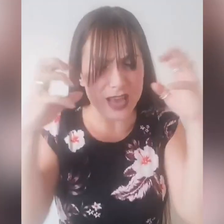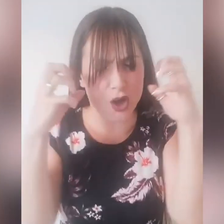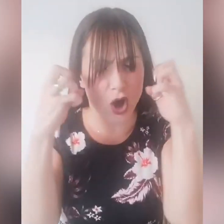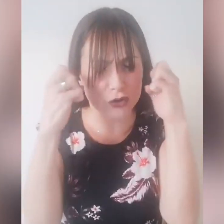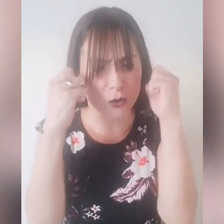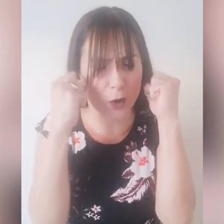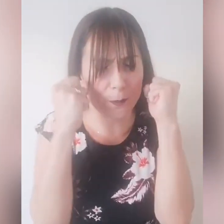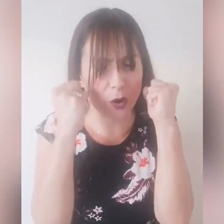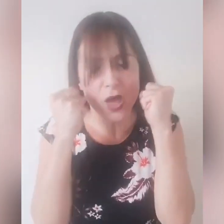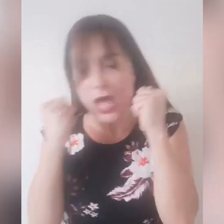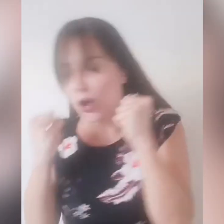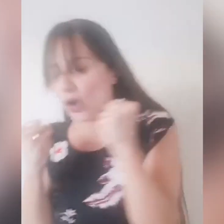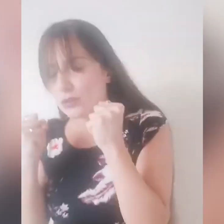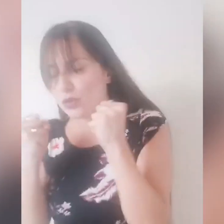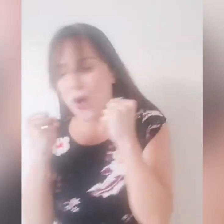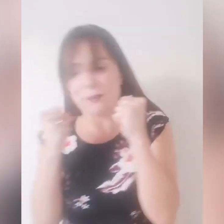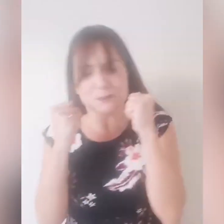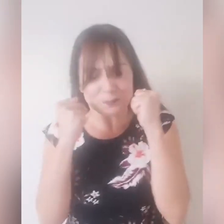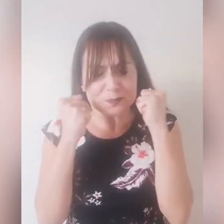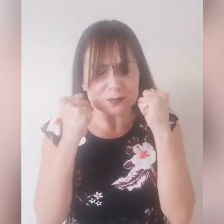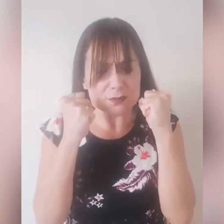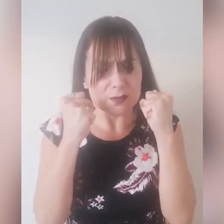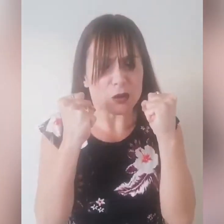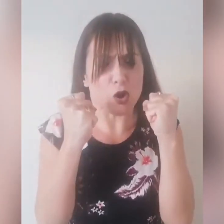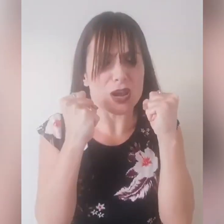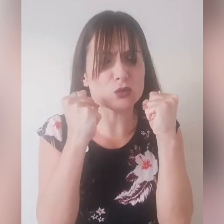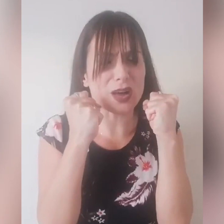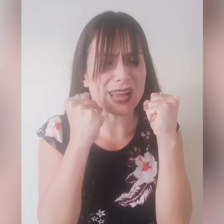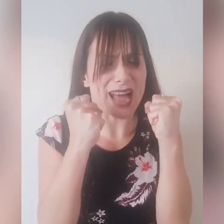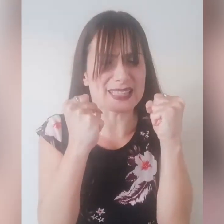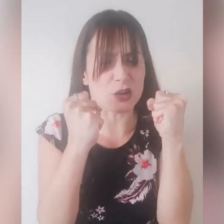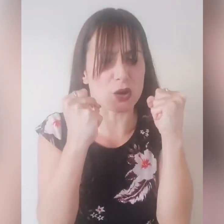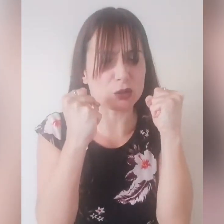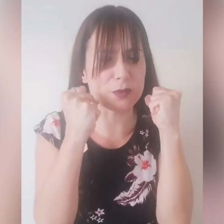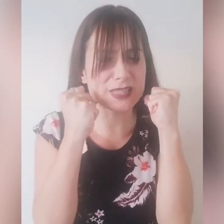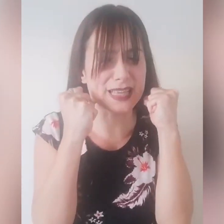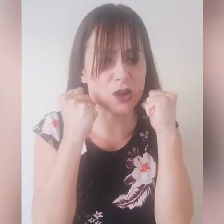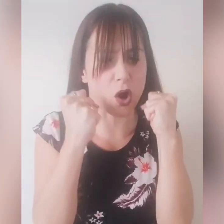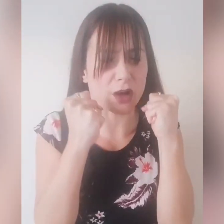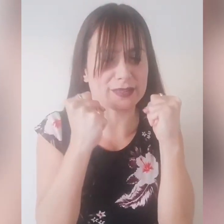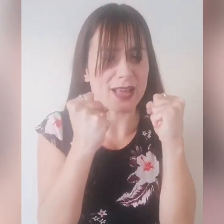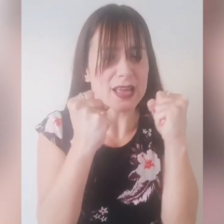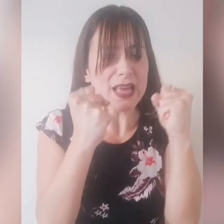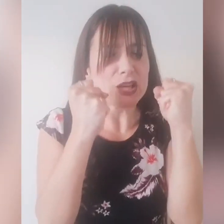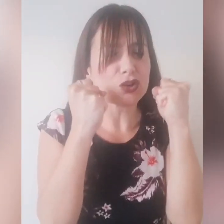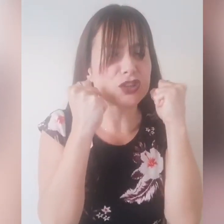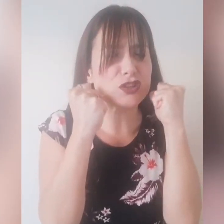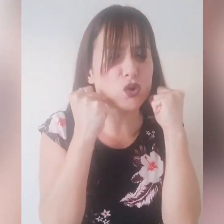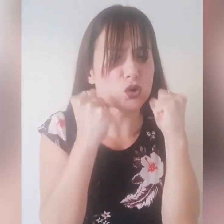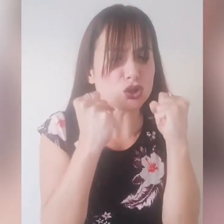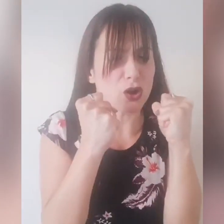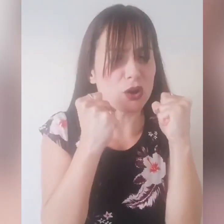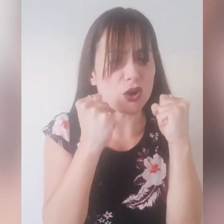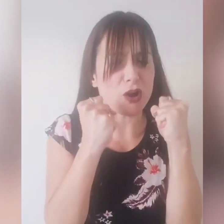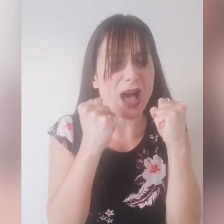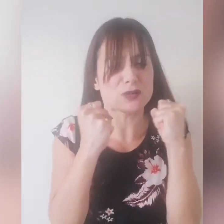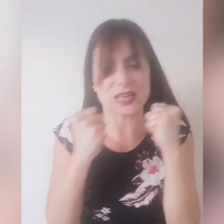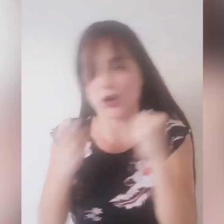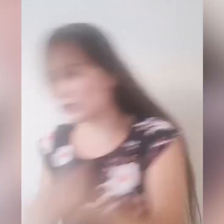accordo proprio con la tua grazia, con la tua misericordia, io discuto la loro causa con